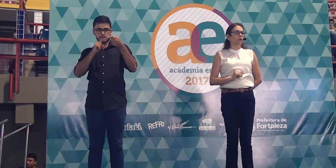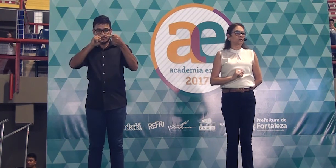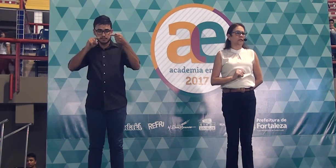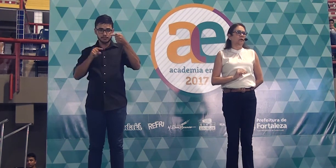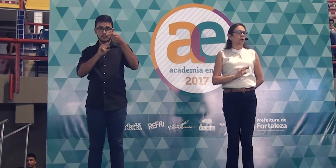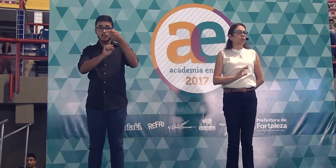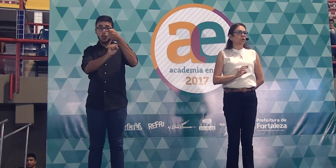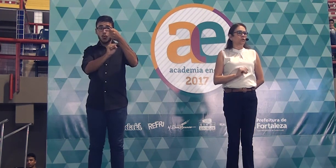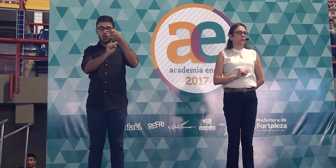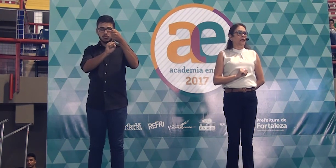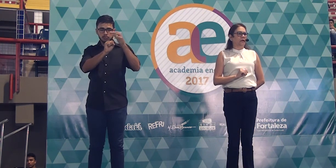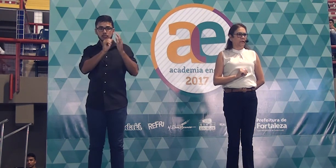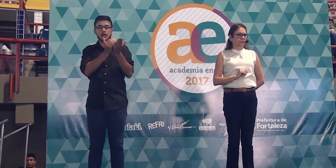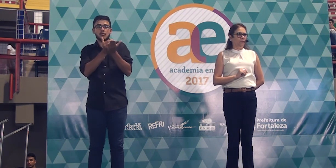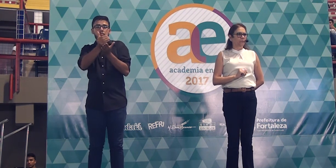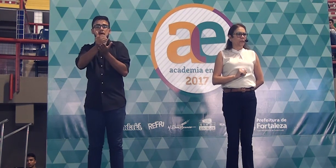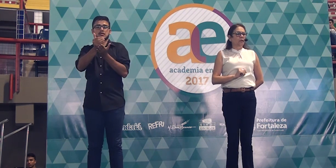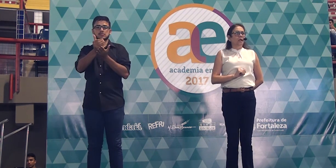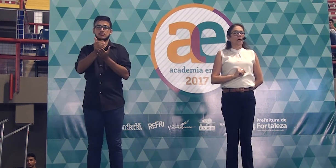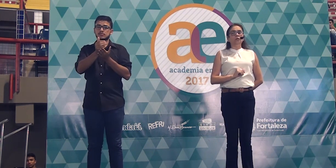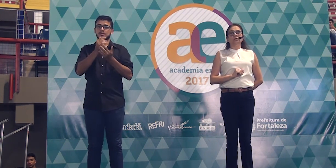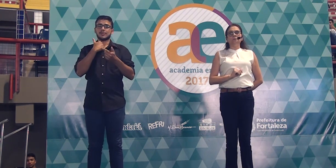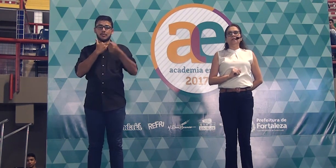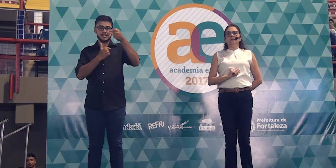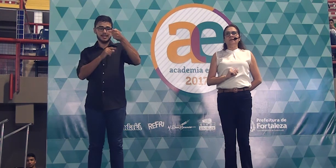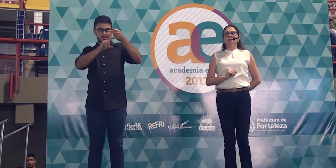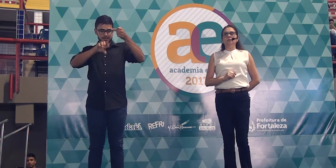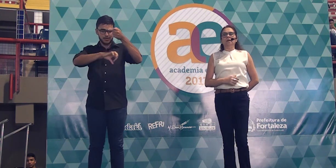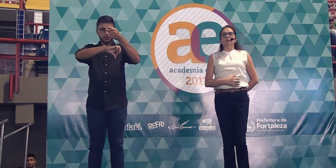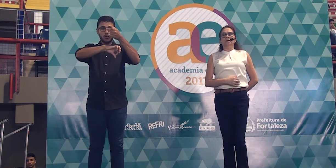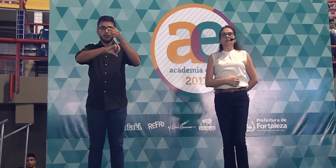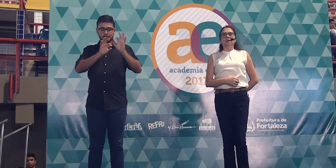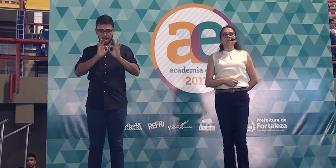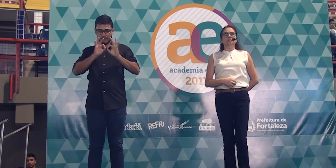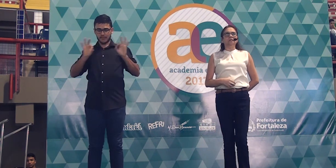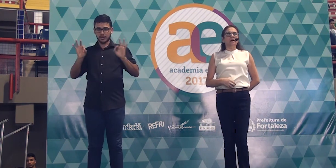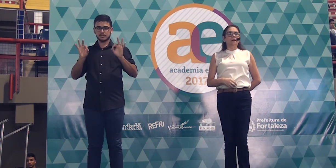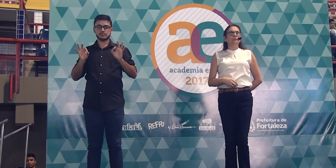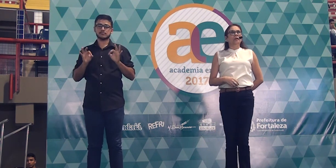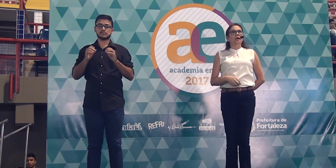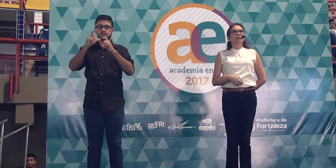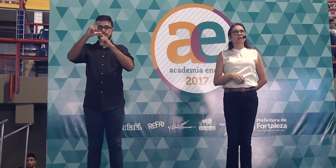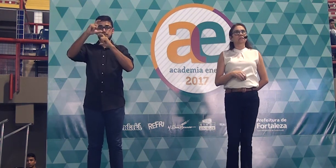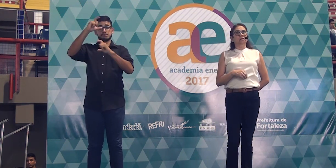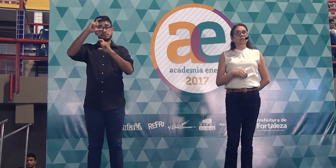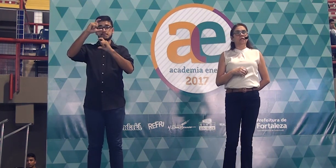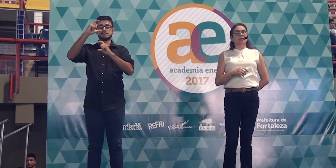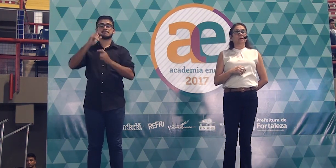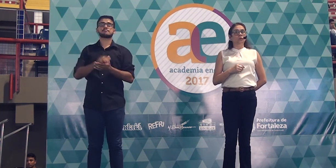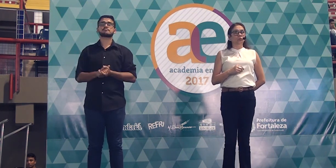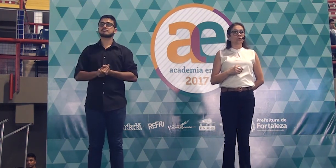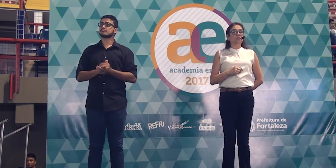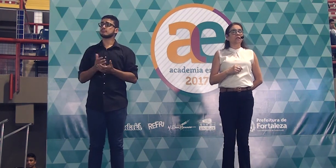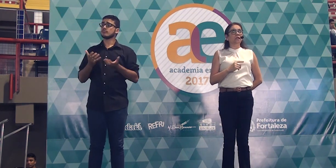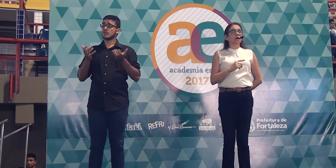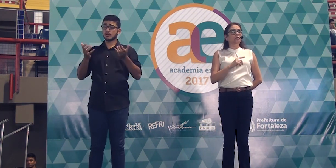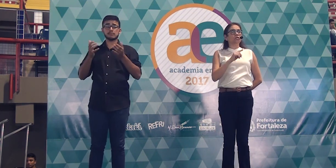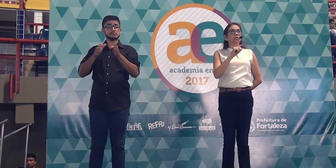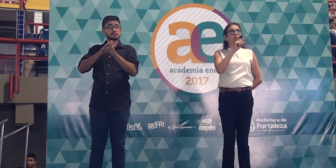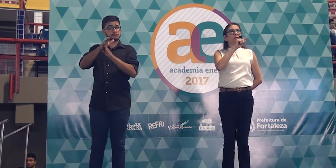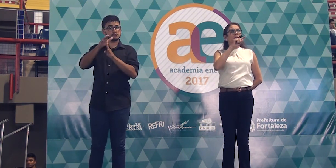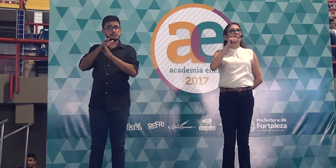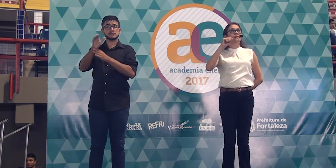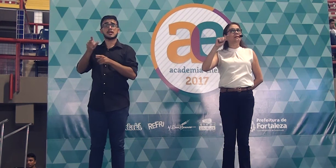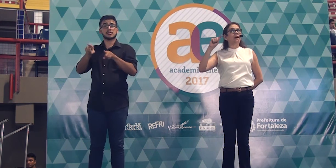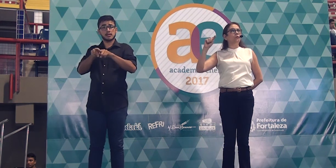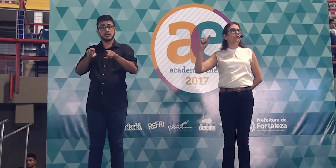começa o outro parágrafo. A outra observação que eu ia solicitar é que existem alunos que não